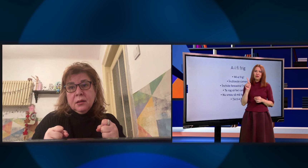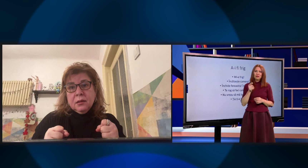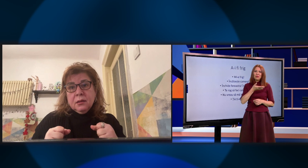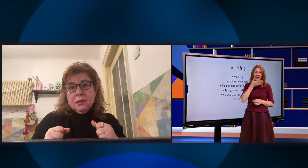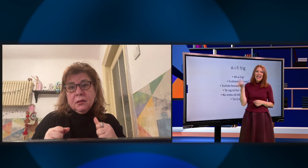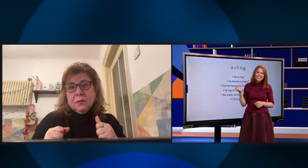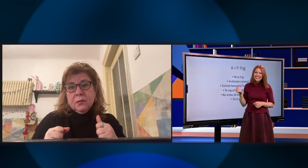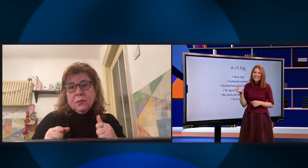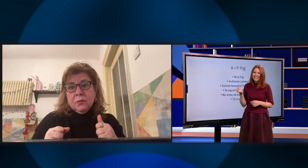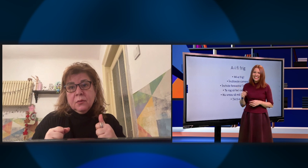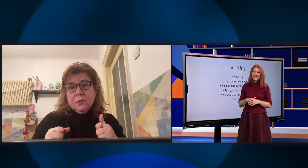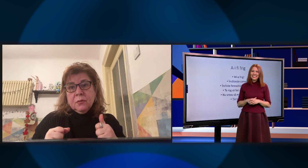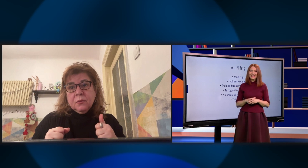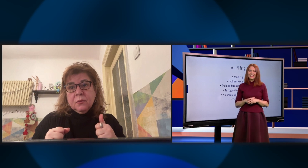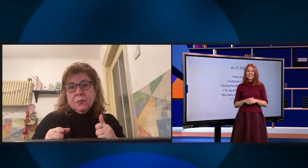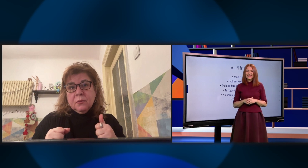Nu, mi-e cald.